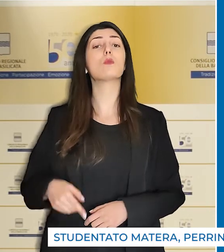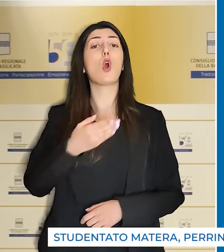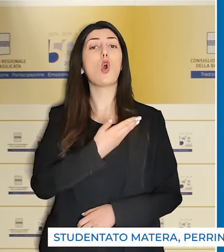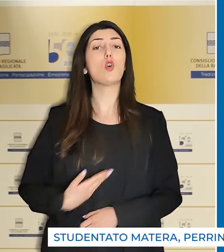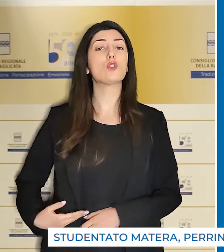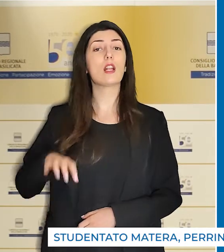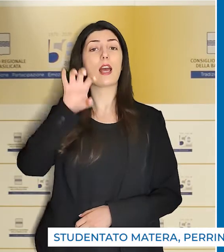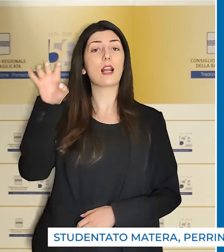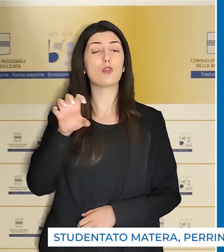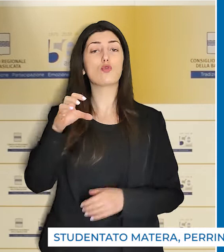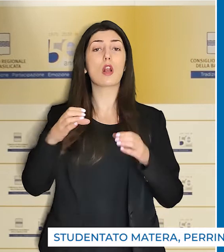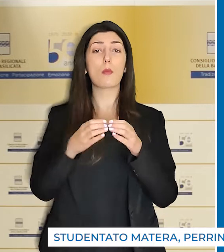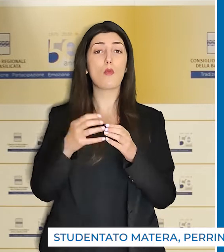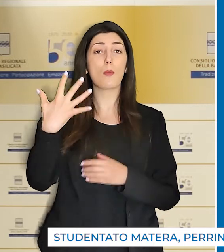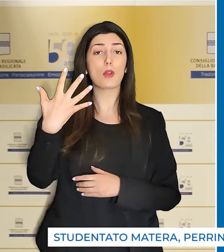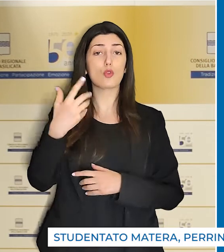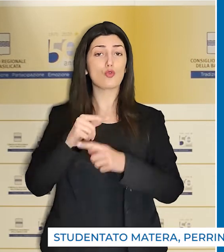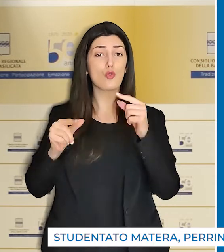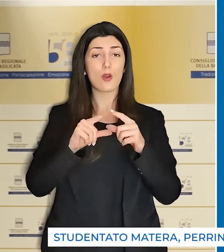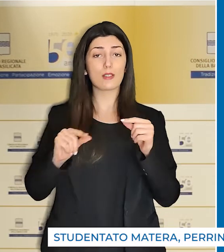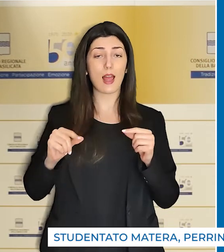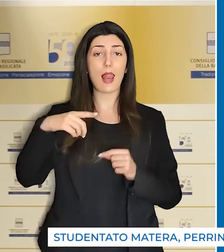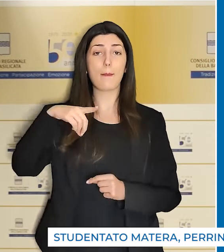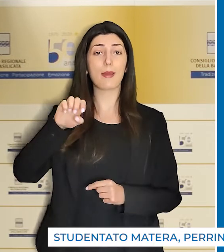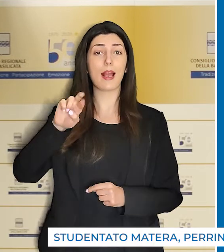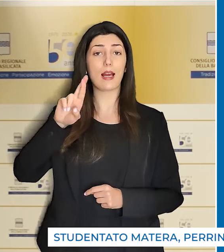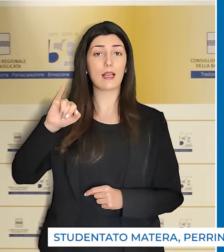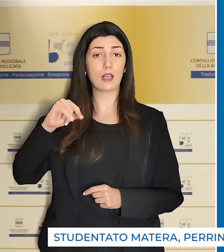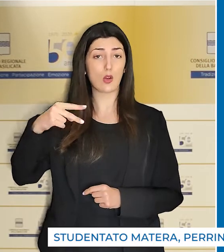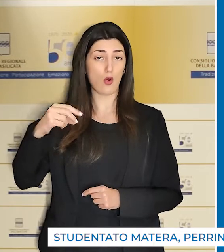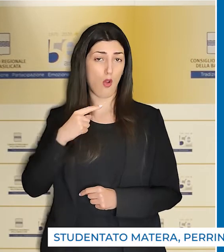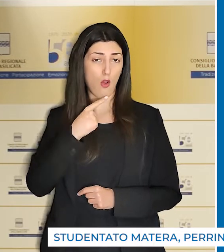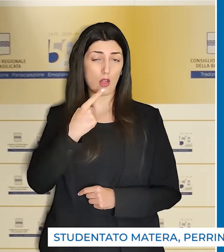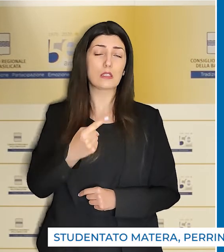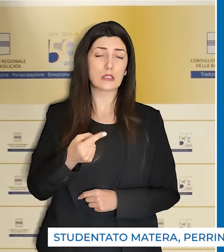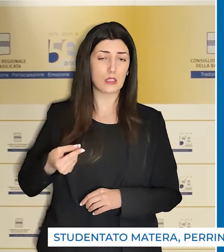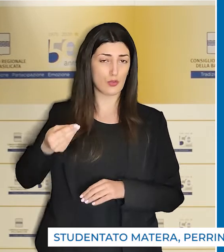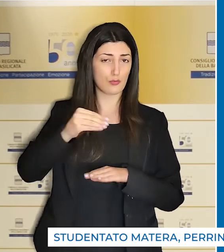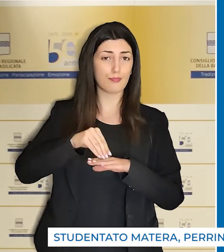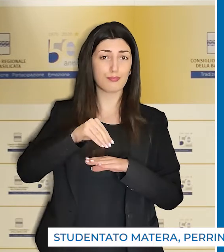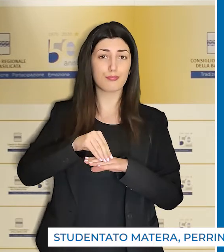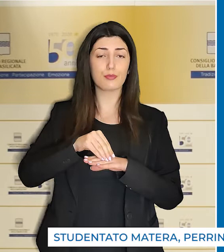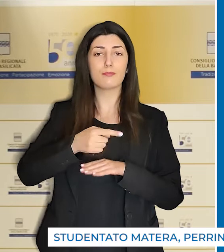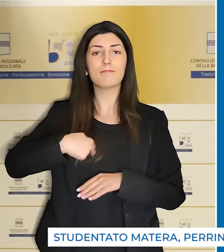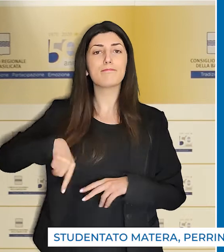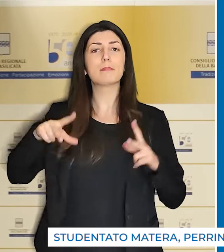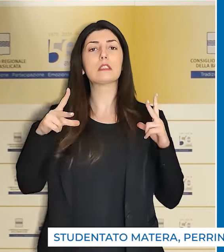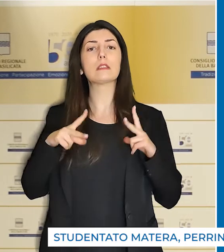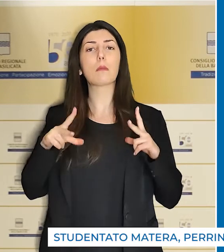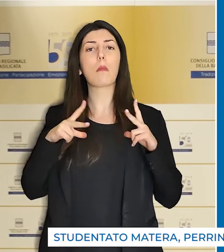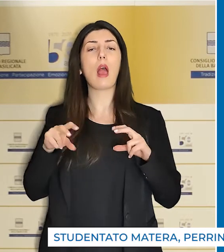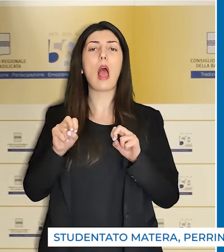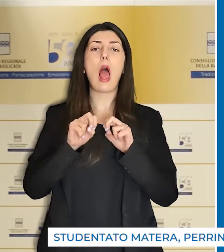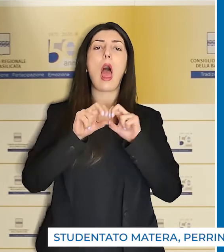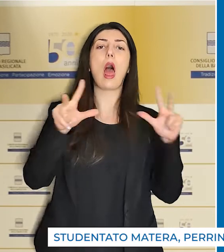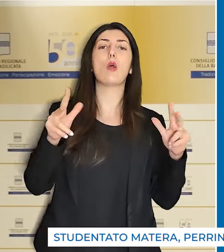regionale del Movimento 5 Stelle, Perrino, che aggiunge, ci auguriamo che si metta fine agli annunci